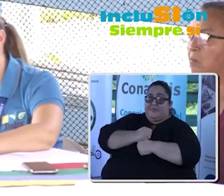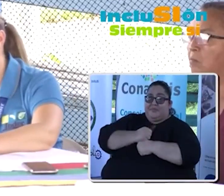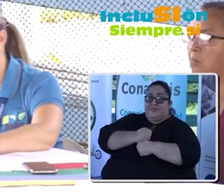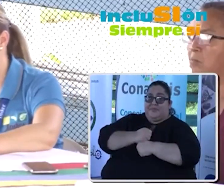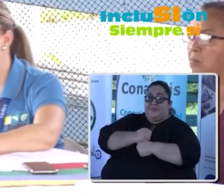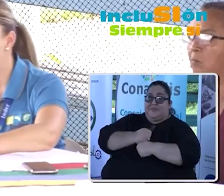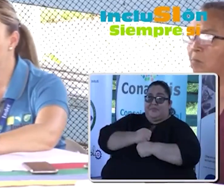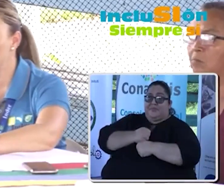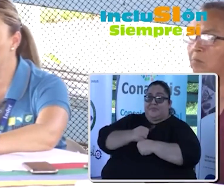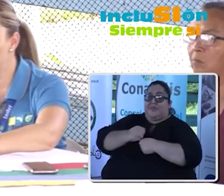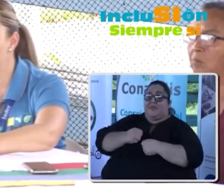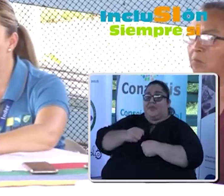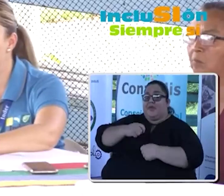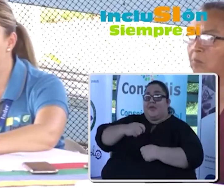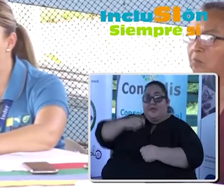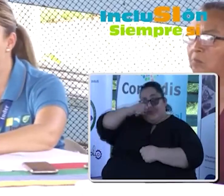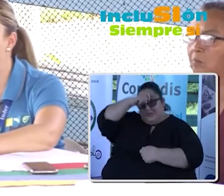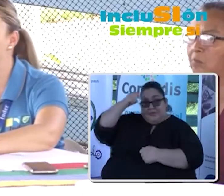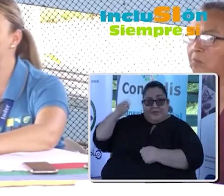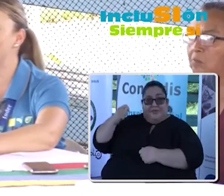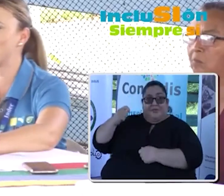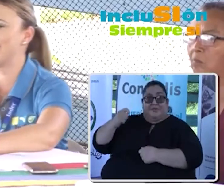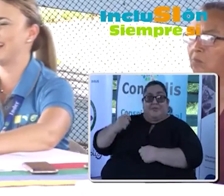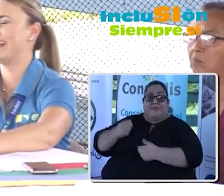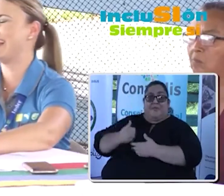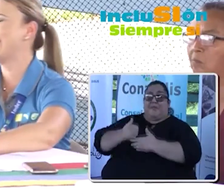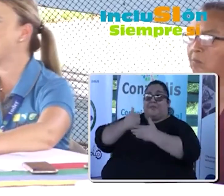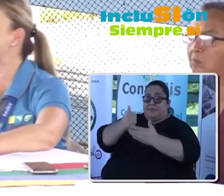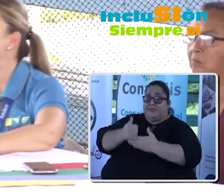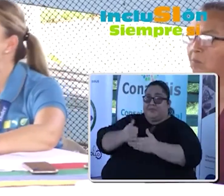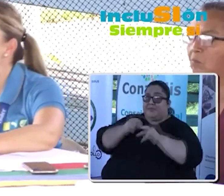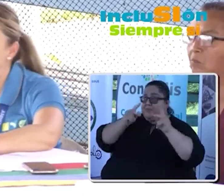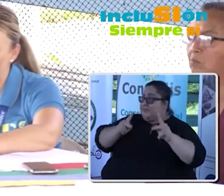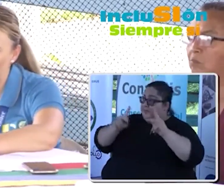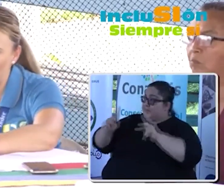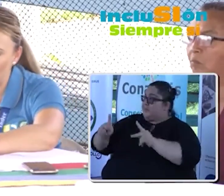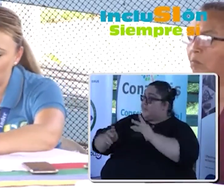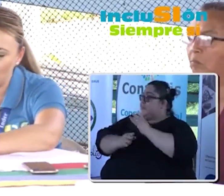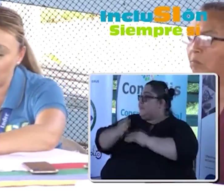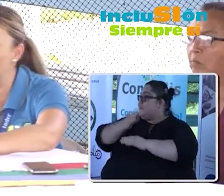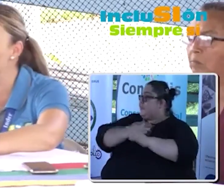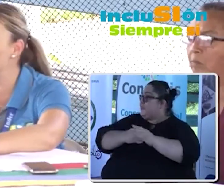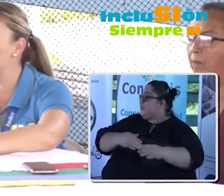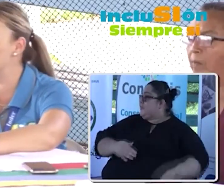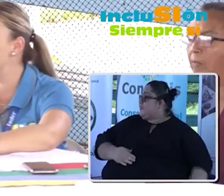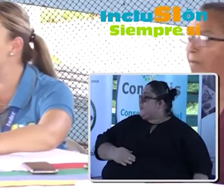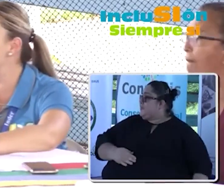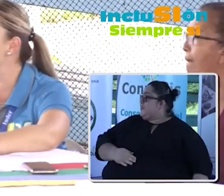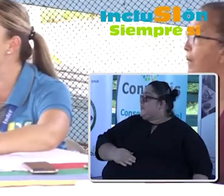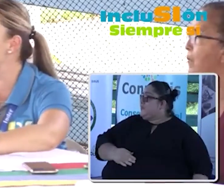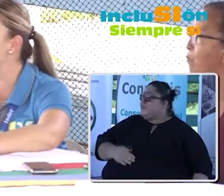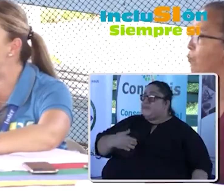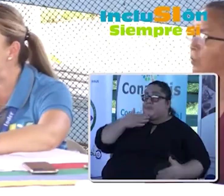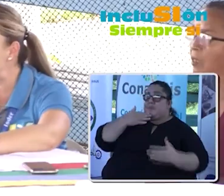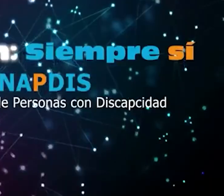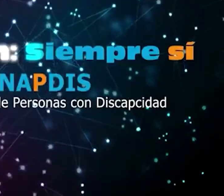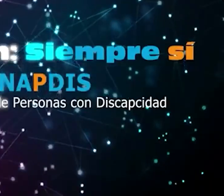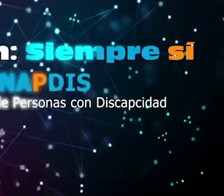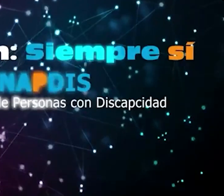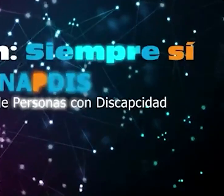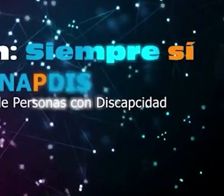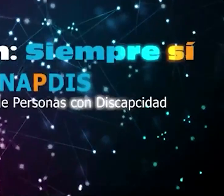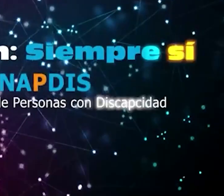pues tenemos Verdad Poder romper esas barreras De inclusión Que tenemos Y poder tener